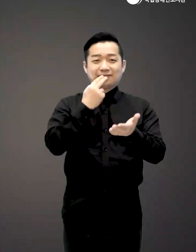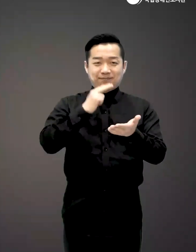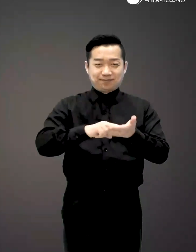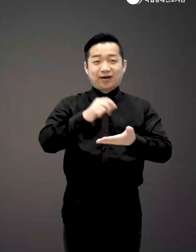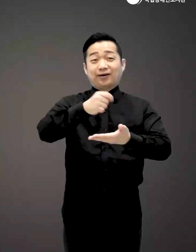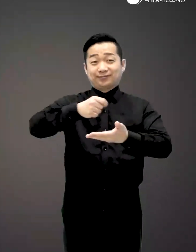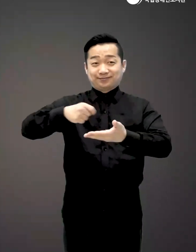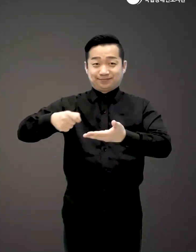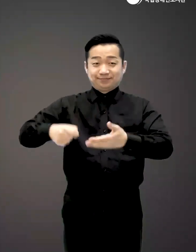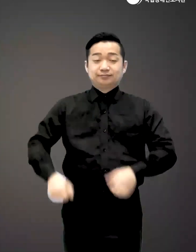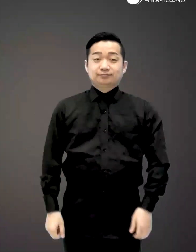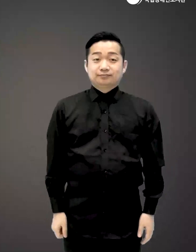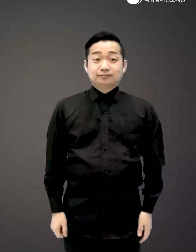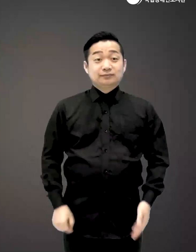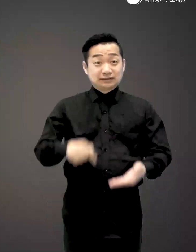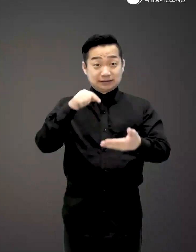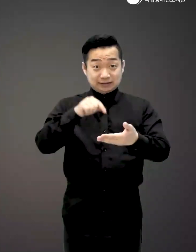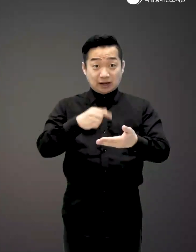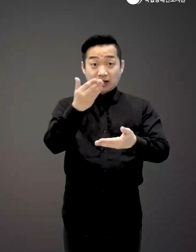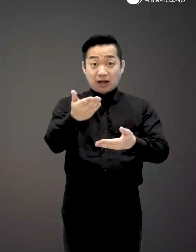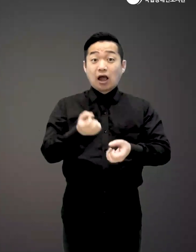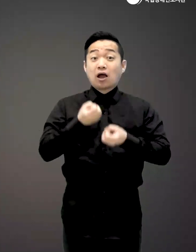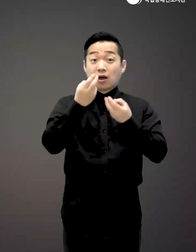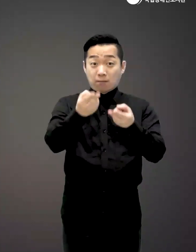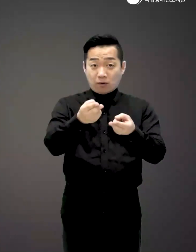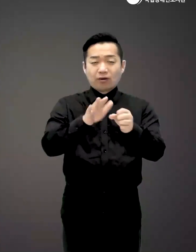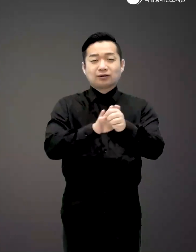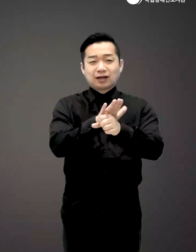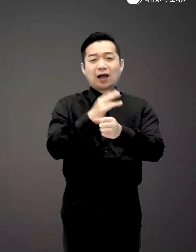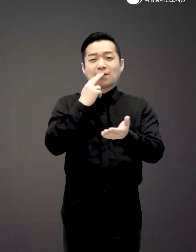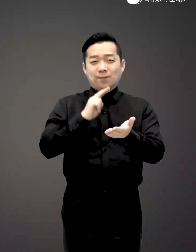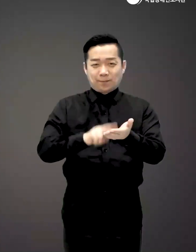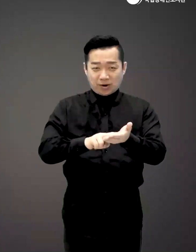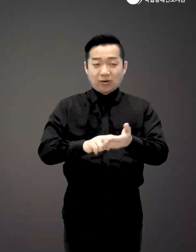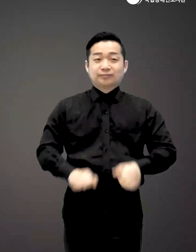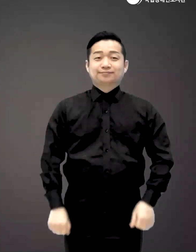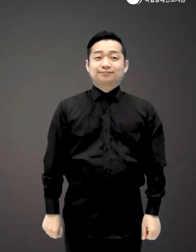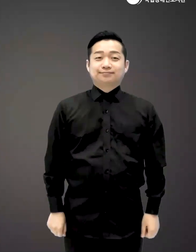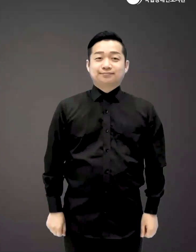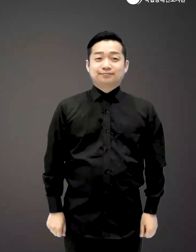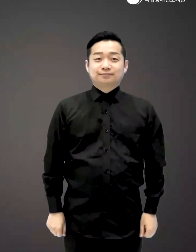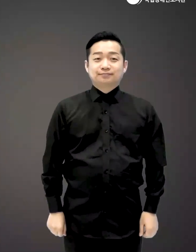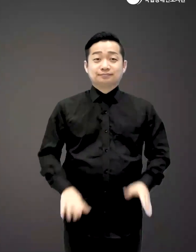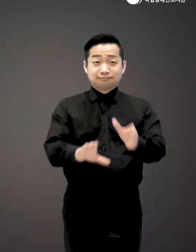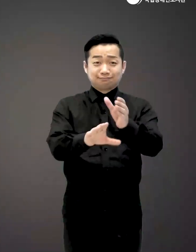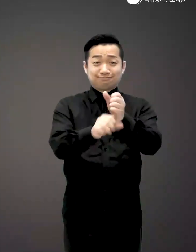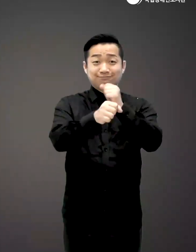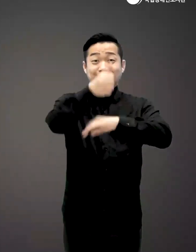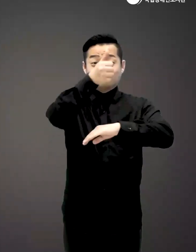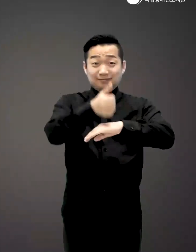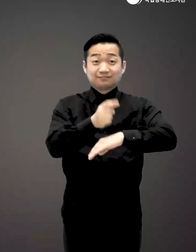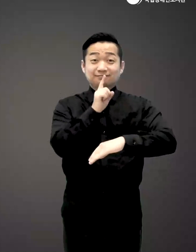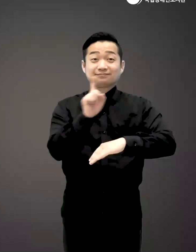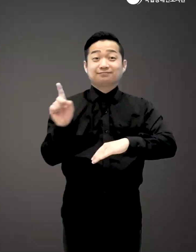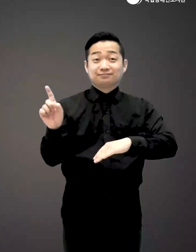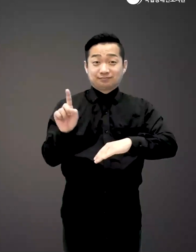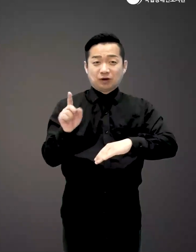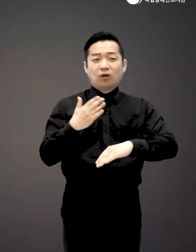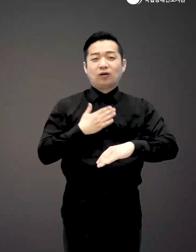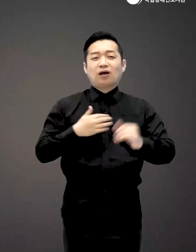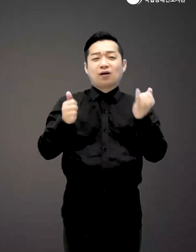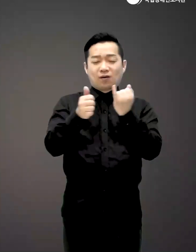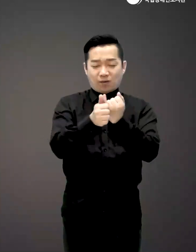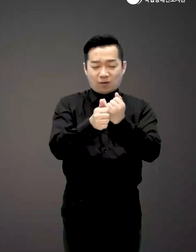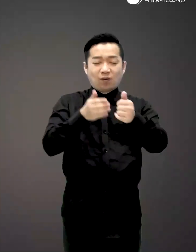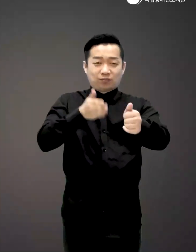이렇게 편지를 씁니다 이건 당신에게 보내는 너브레터입니다 단도직입적으로 말하자면